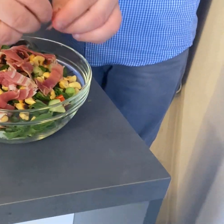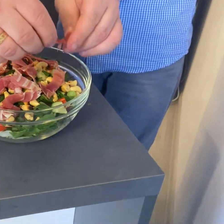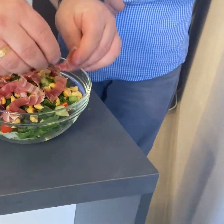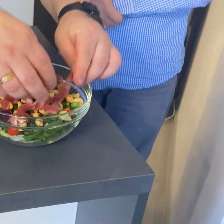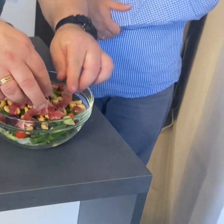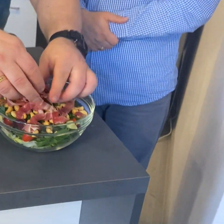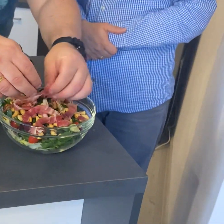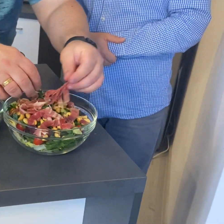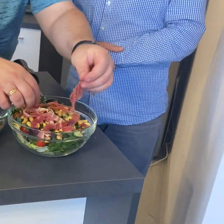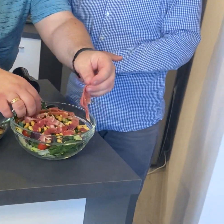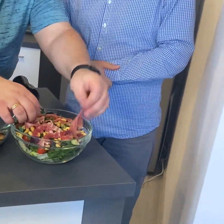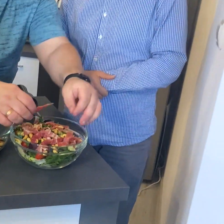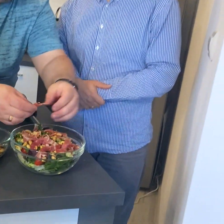pachnie i